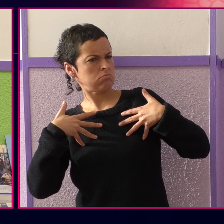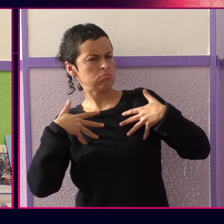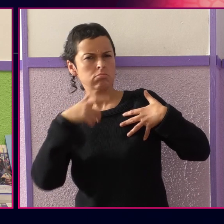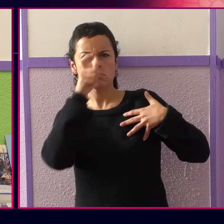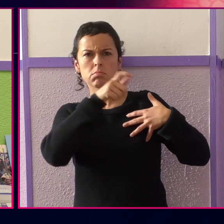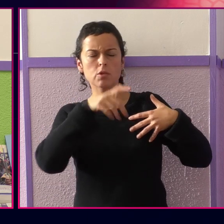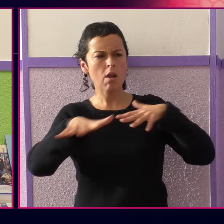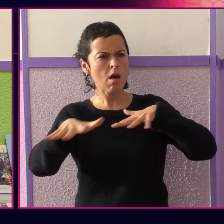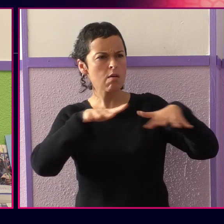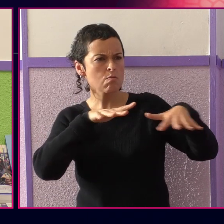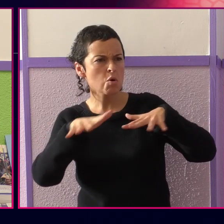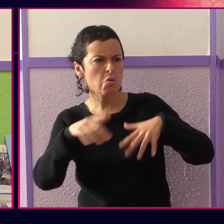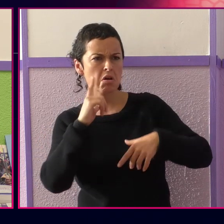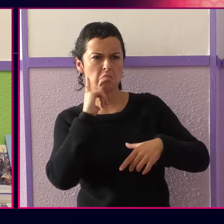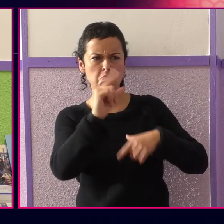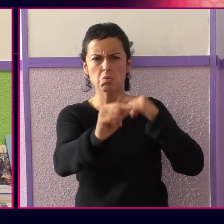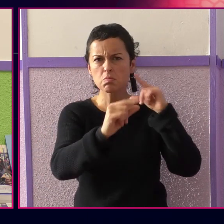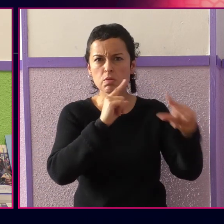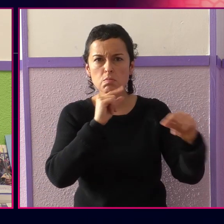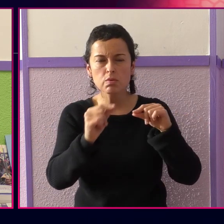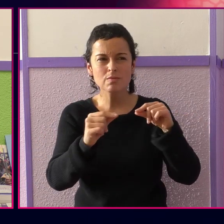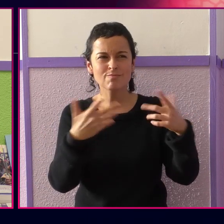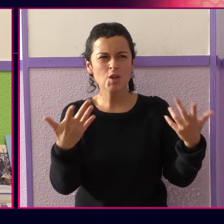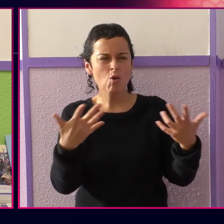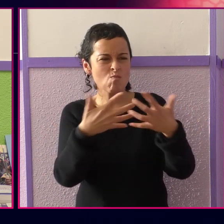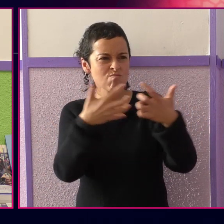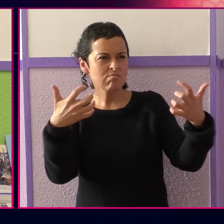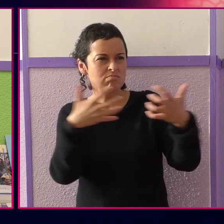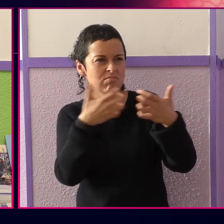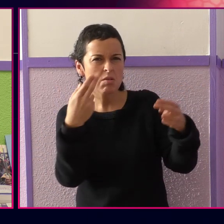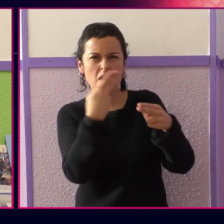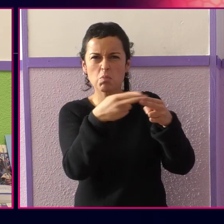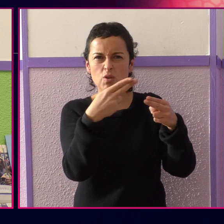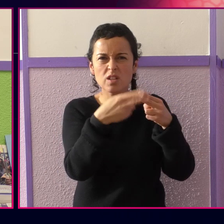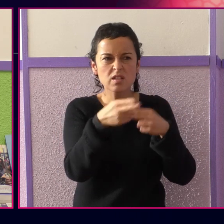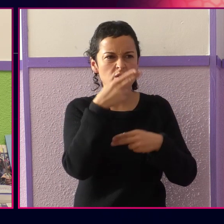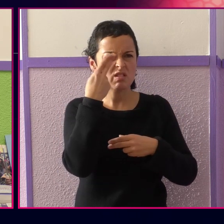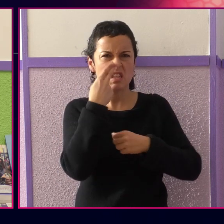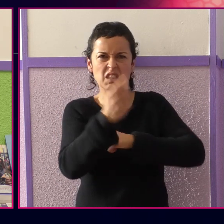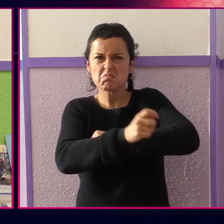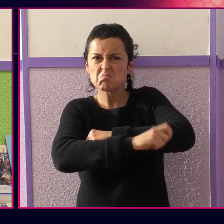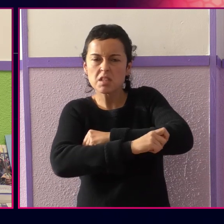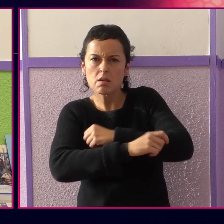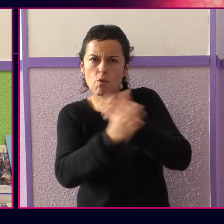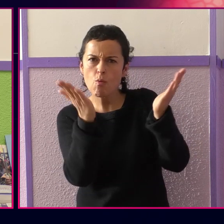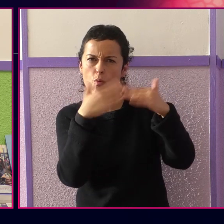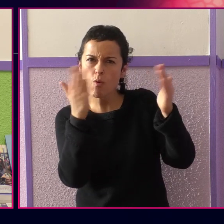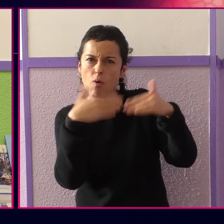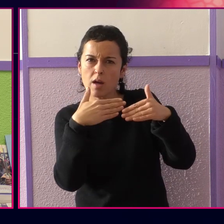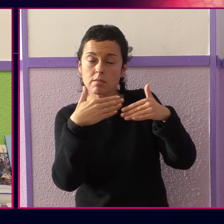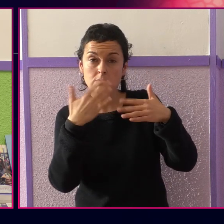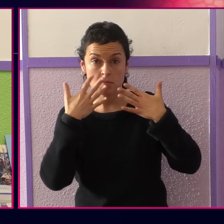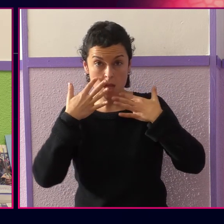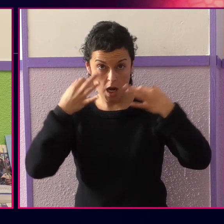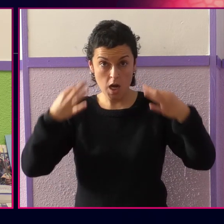egon gabe. Ez da inolako kontxinna politikori edo interes geoestrategikori erantxun gabe,